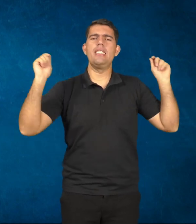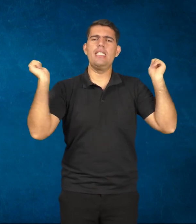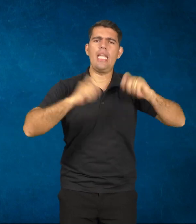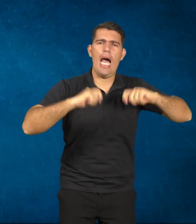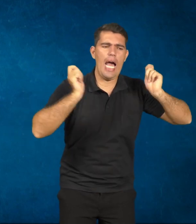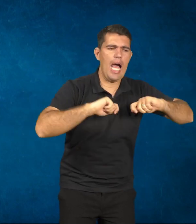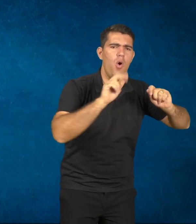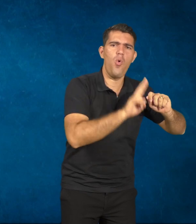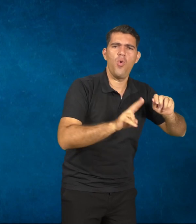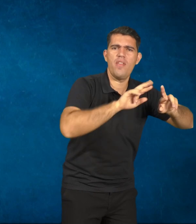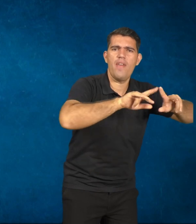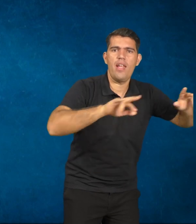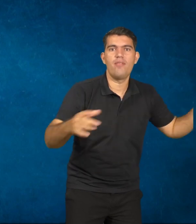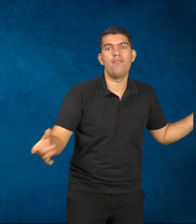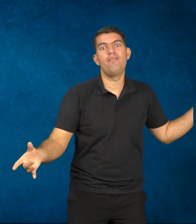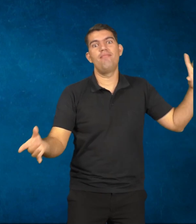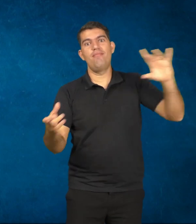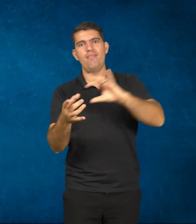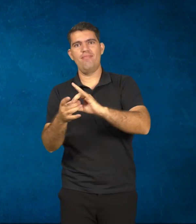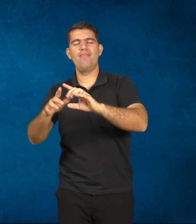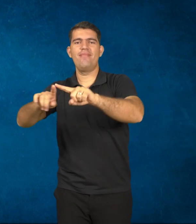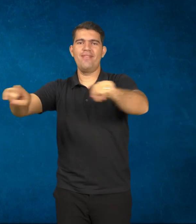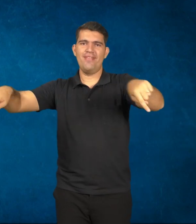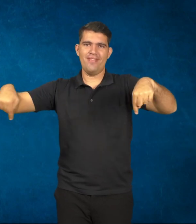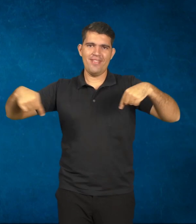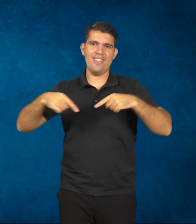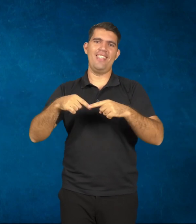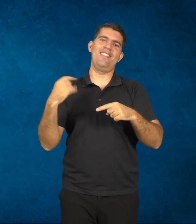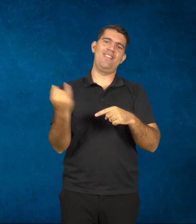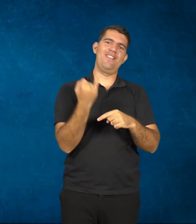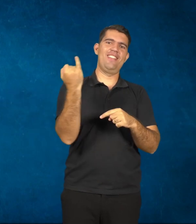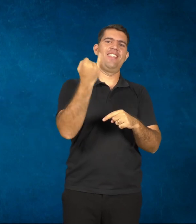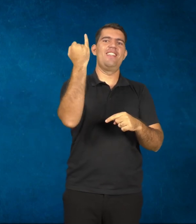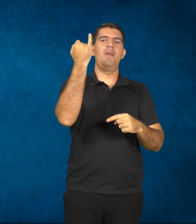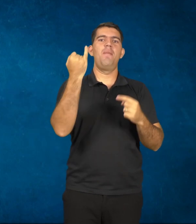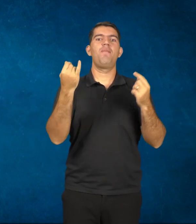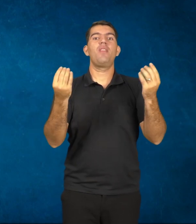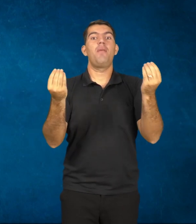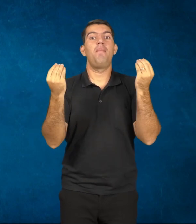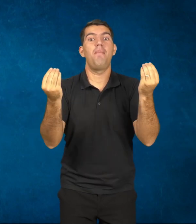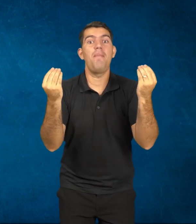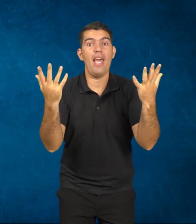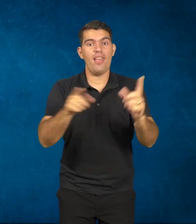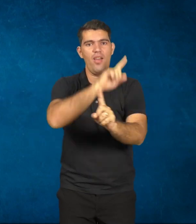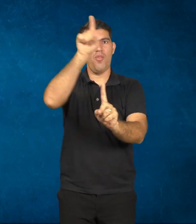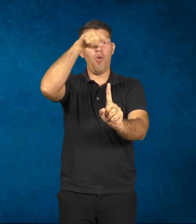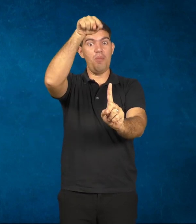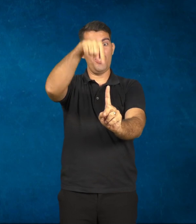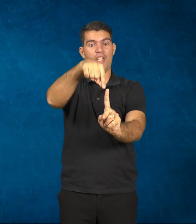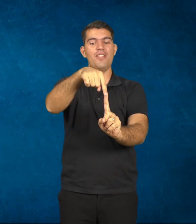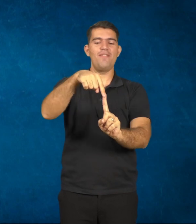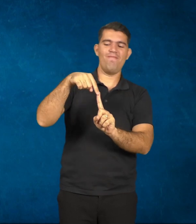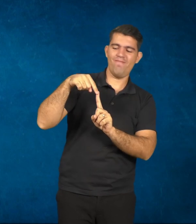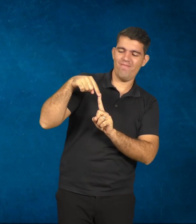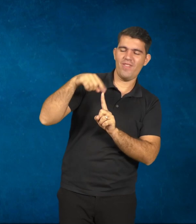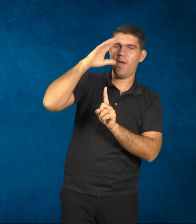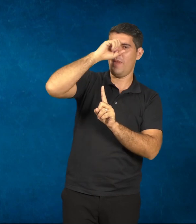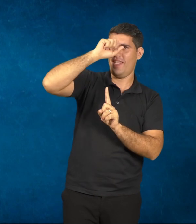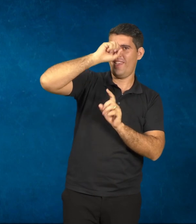para o cotidiano da sala de aula, tendo essa mediação a serviço de um objetivo que é aprender e ensinar, porque esse é o grande